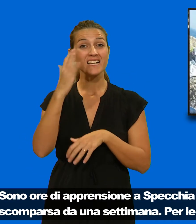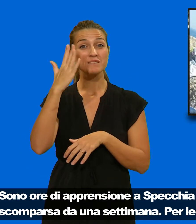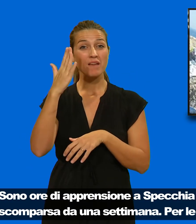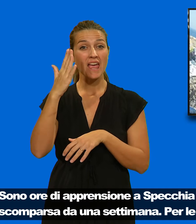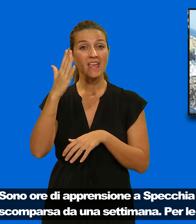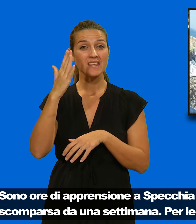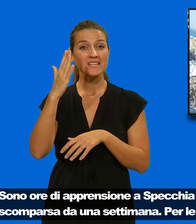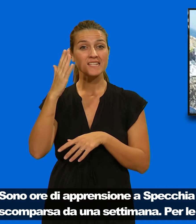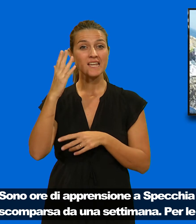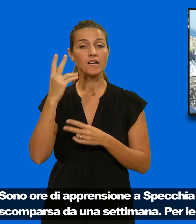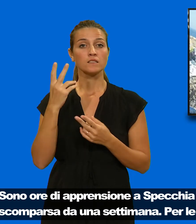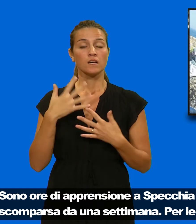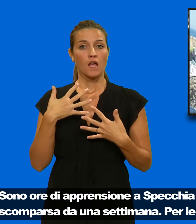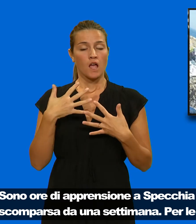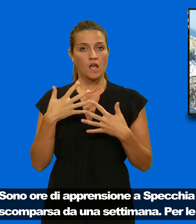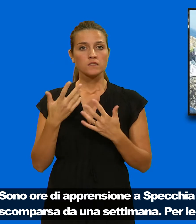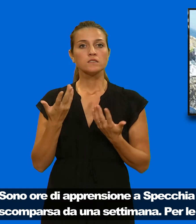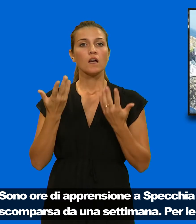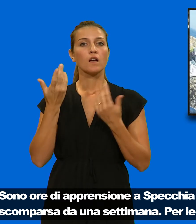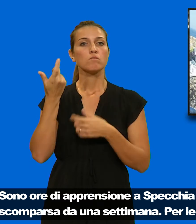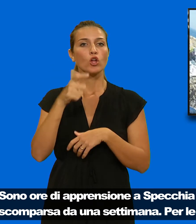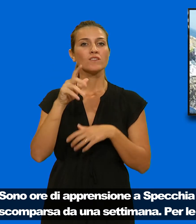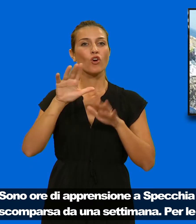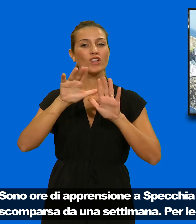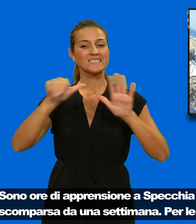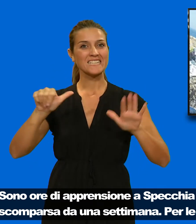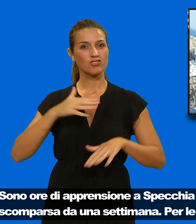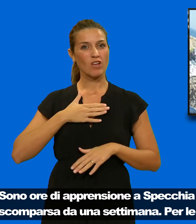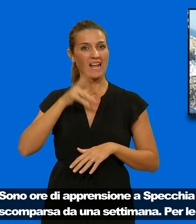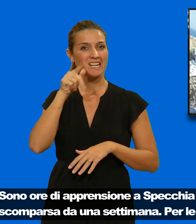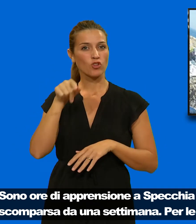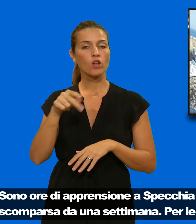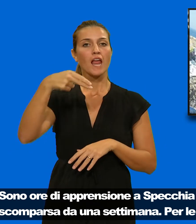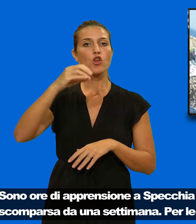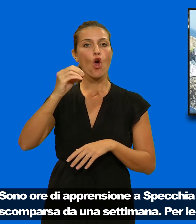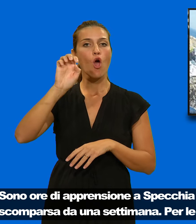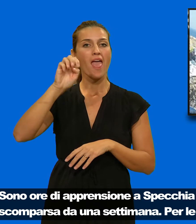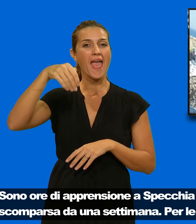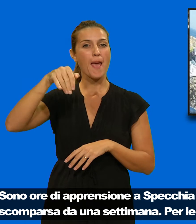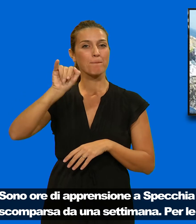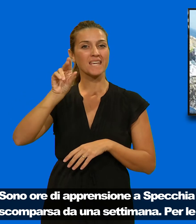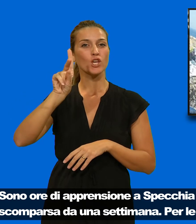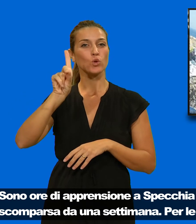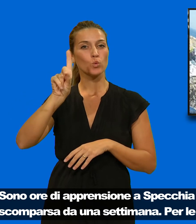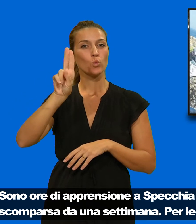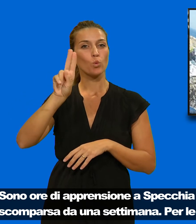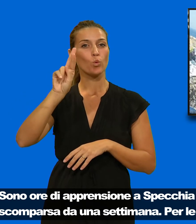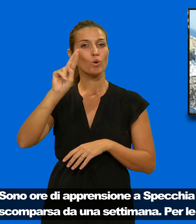la sedicenne Noemi Durini, scomparsa da una settimana. Per le ricerche